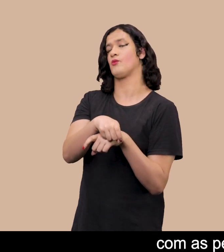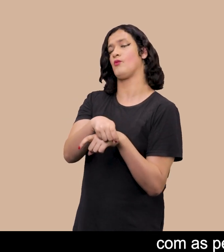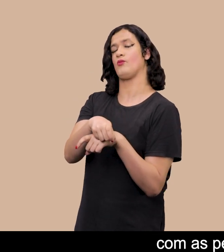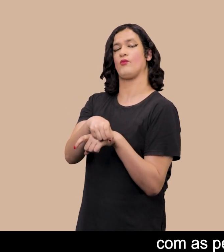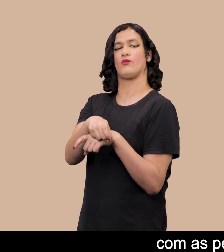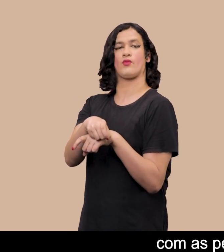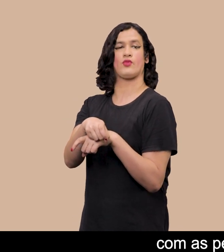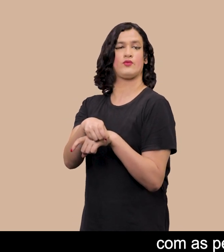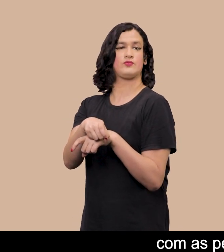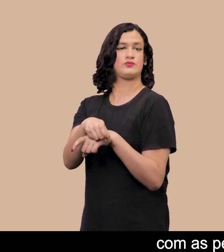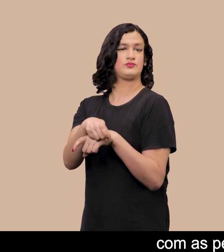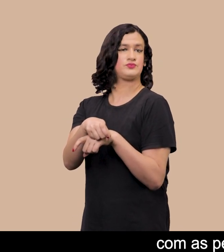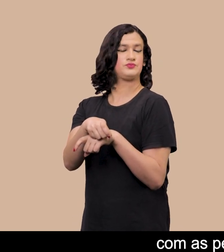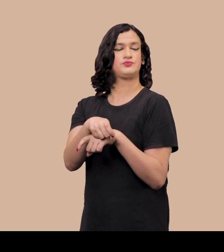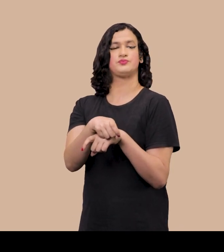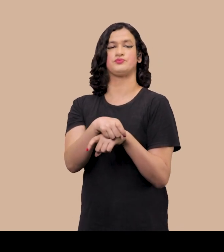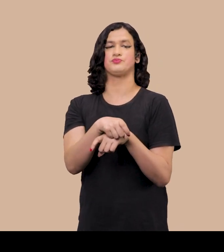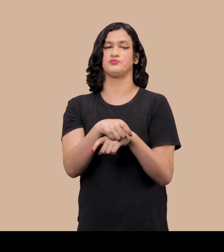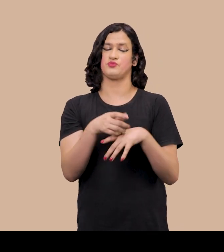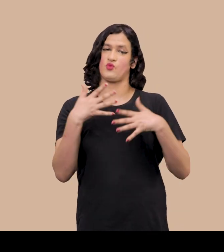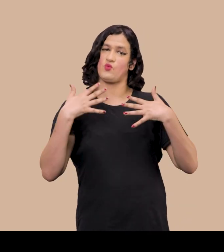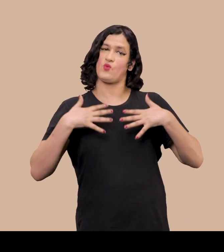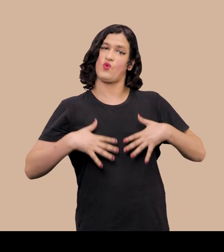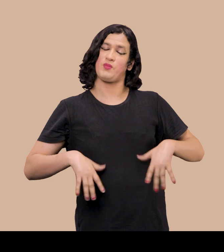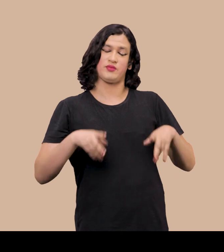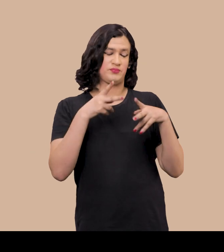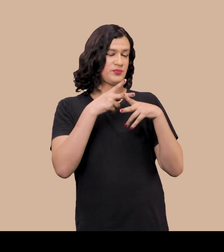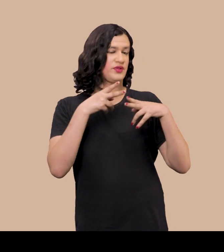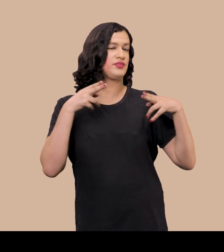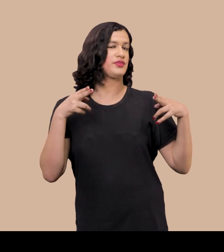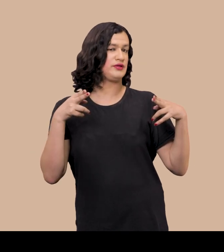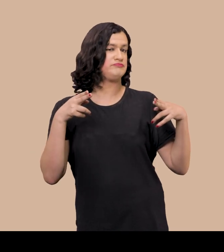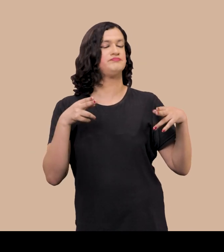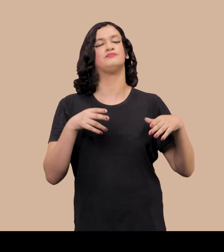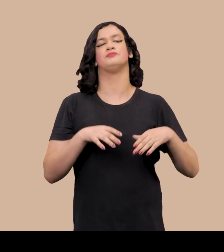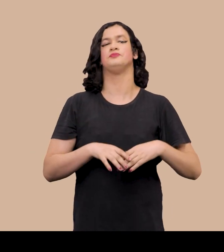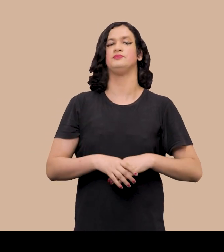cabeça ligeiramente inclinada para a frente Cobrindo o restante do corpo nu